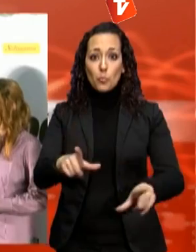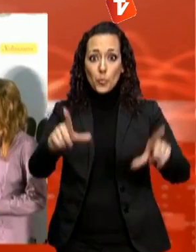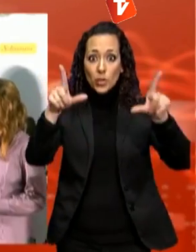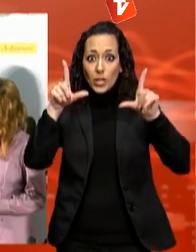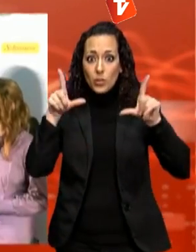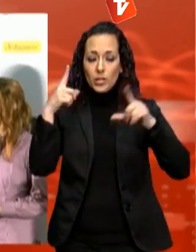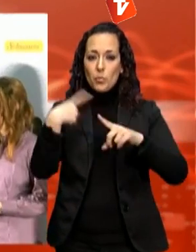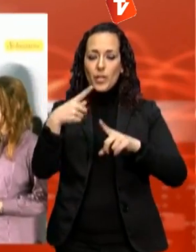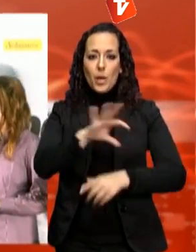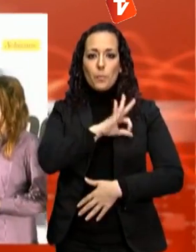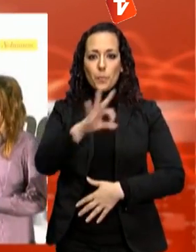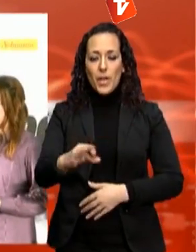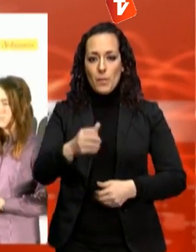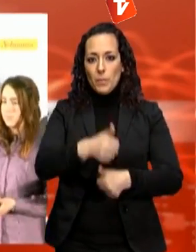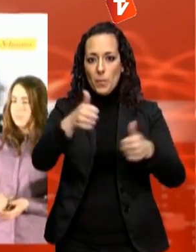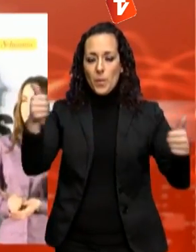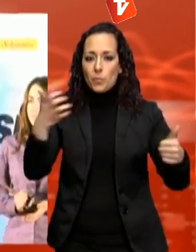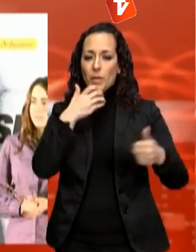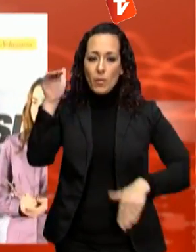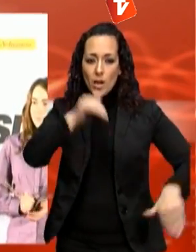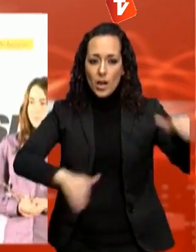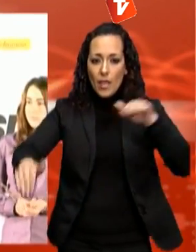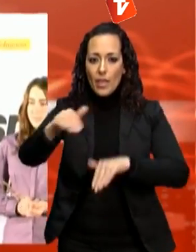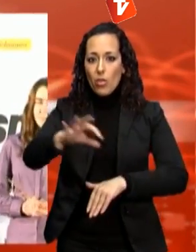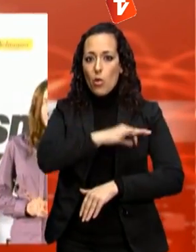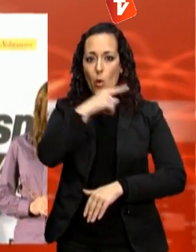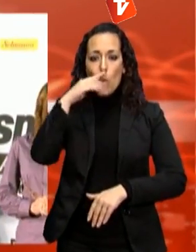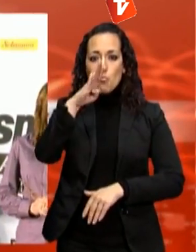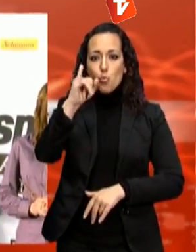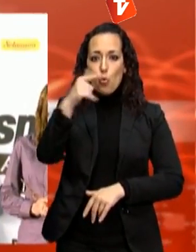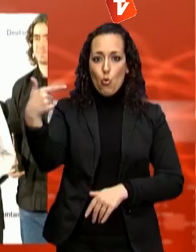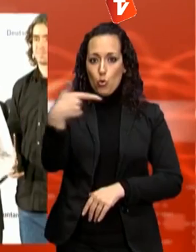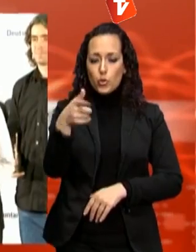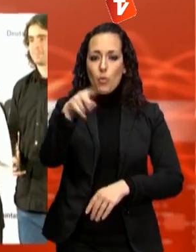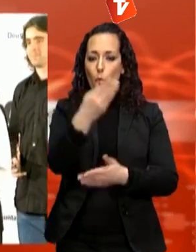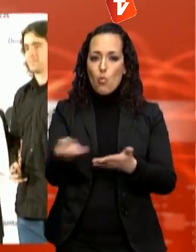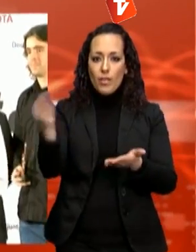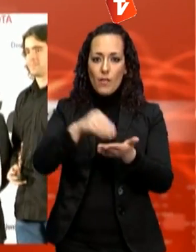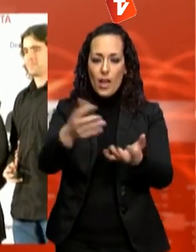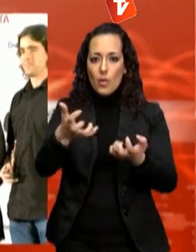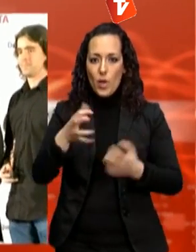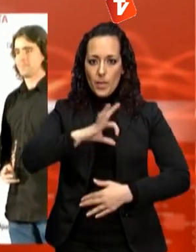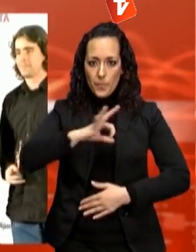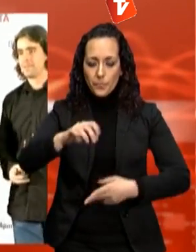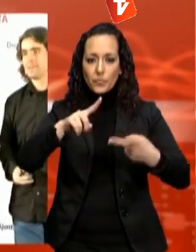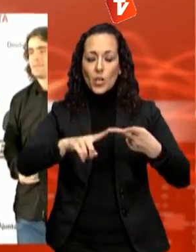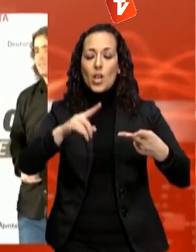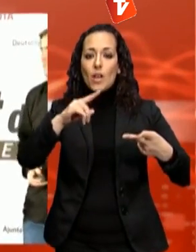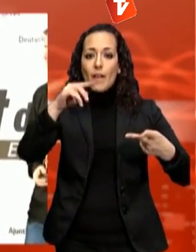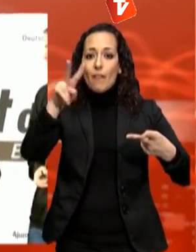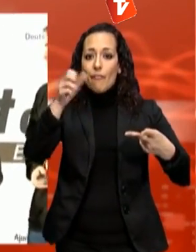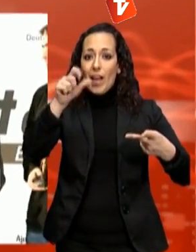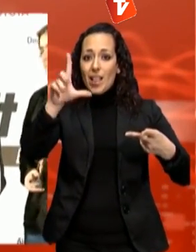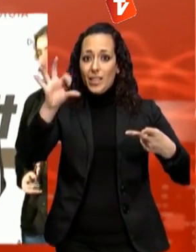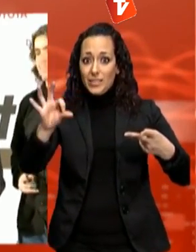rebut més d'un premi. El nedador Albert Puig ha tornat a repetir com a millor esportista promesa. Jordi Valls, ex-tècnic del natació i